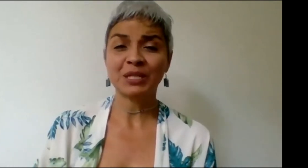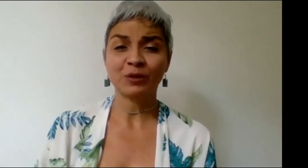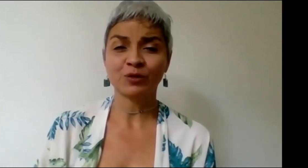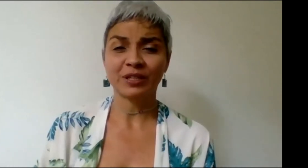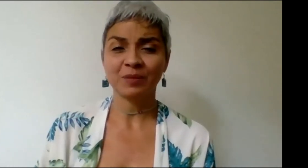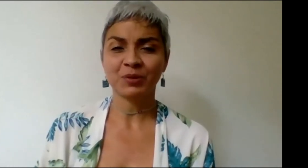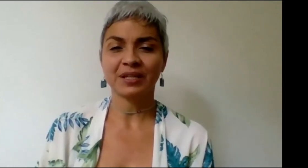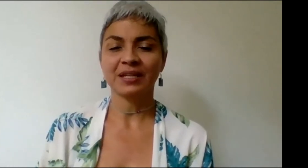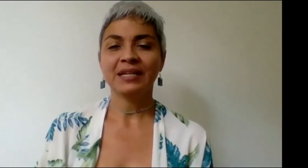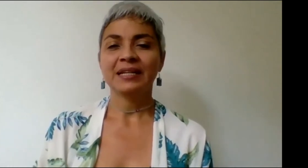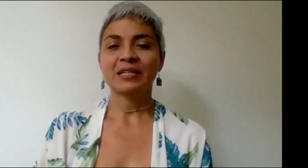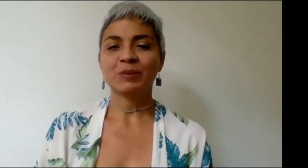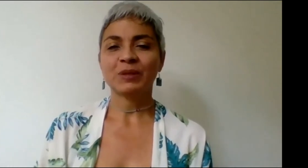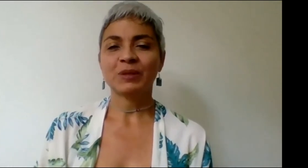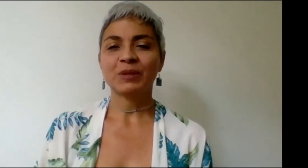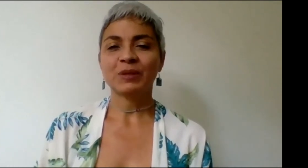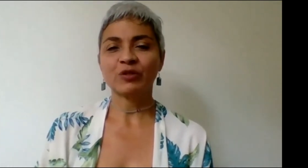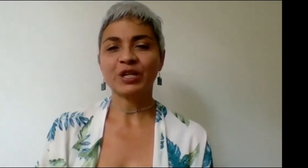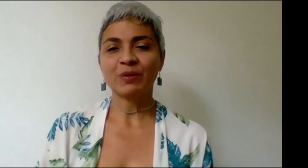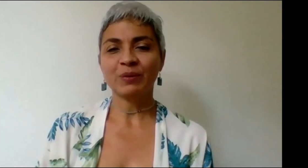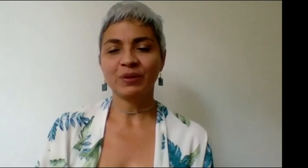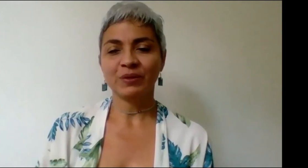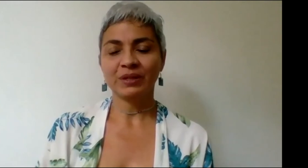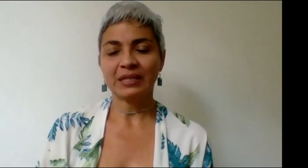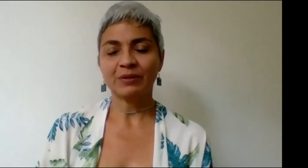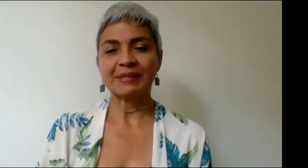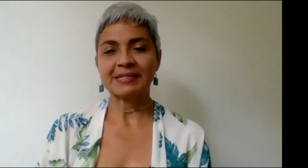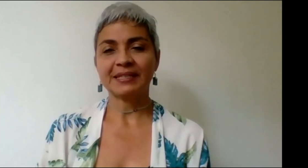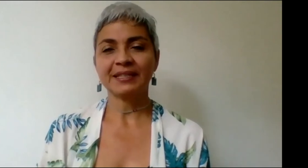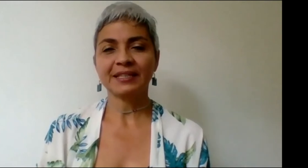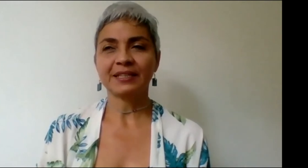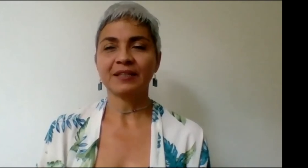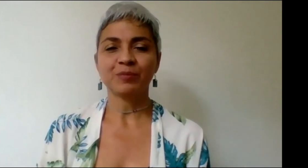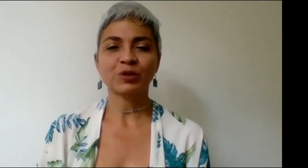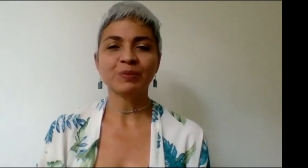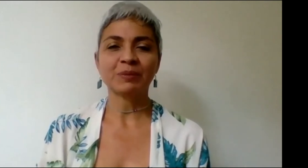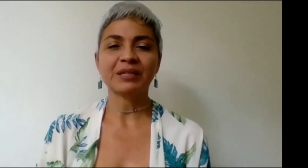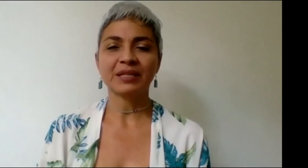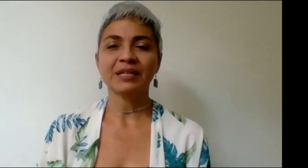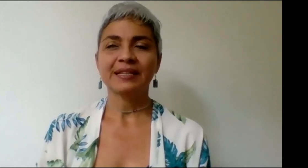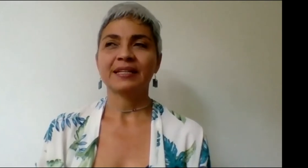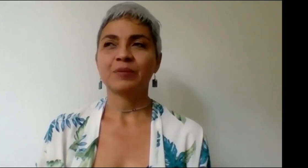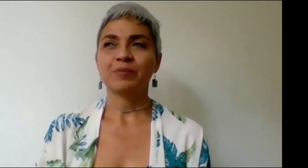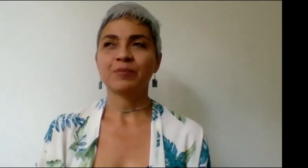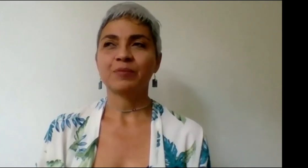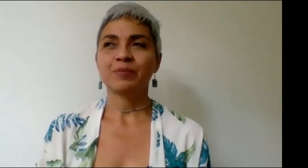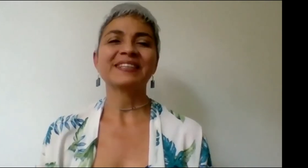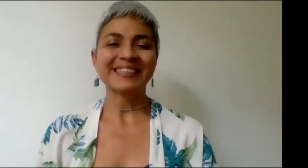semillero docente, porque espero que en el proceso que ha vivido en la universidad, próximamente, pueda tener ese